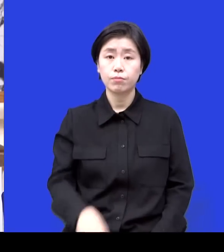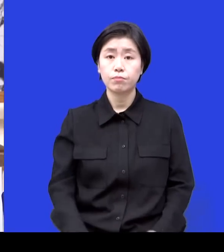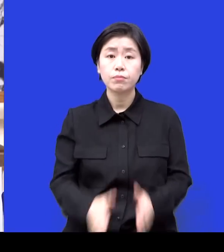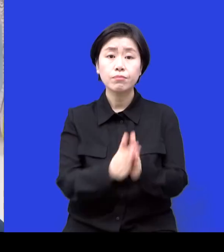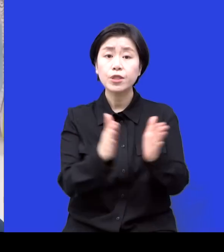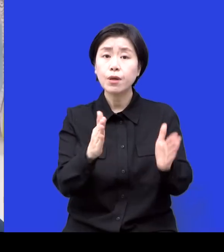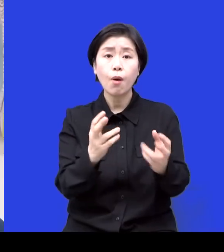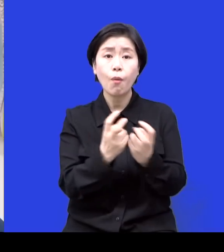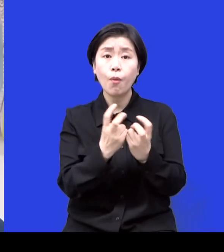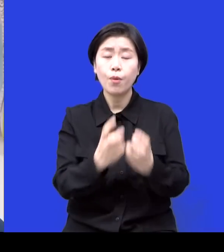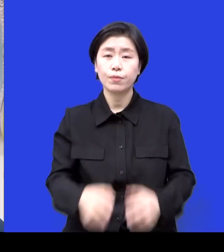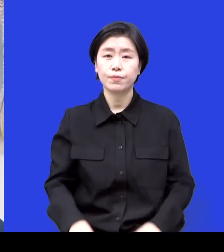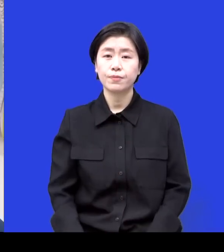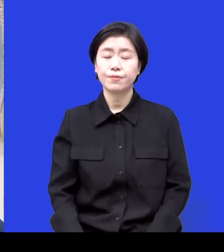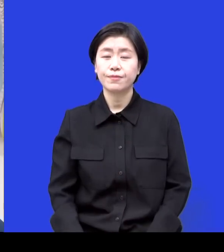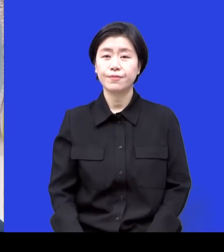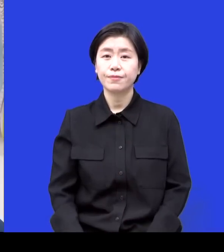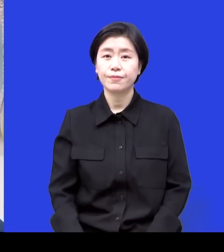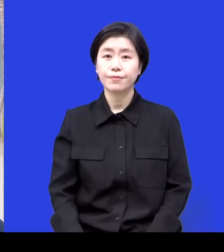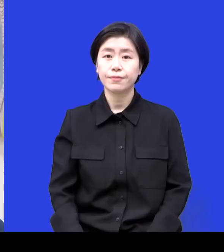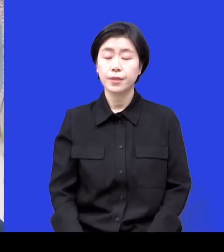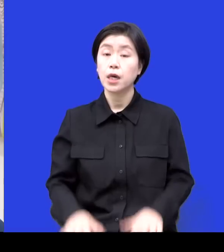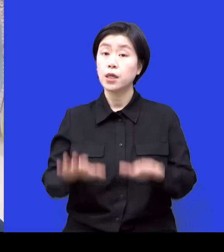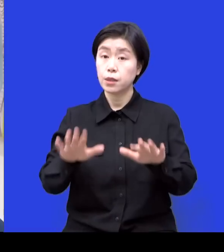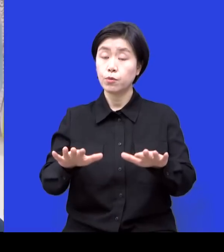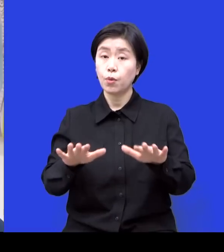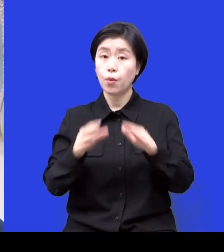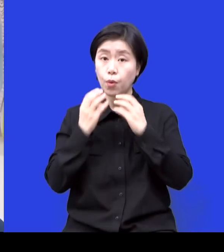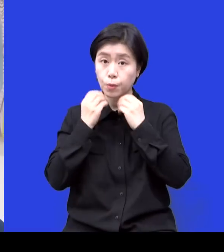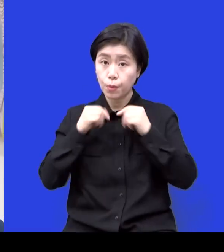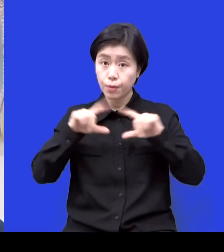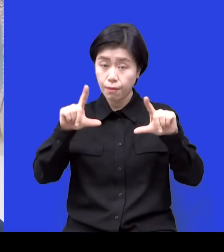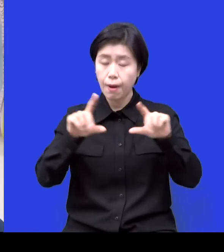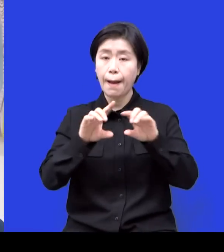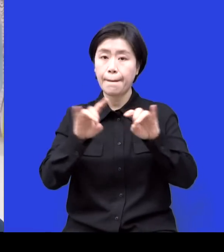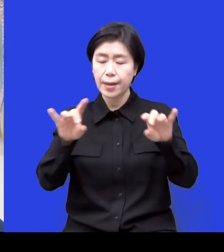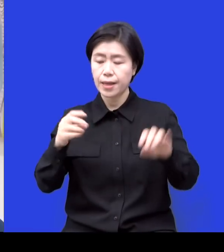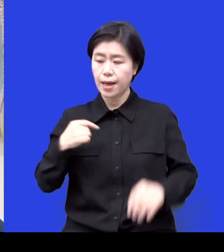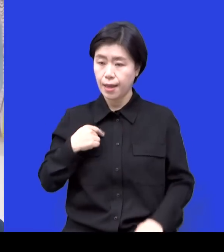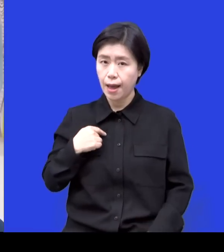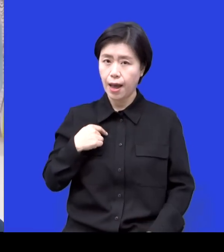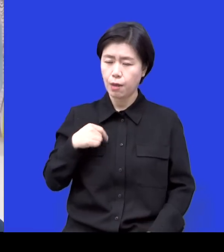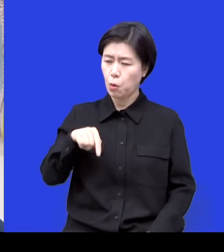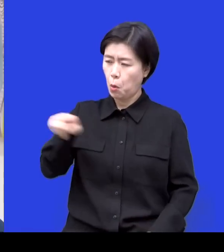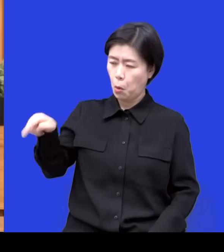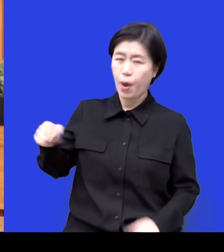아이들을 가르치. 지금도 매주 토요일이면 아이들을 가르치러 저랑 같이 동료들 같이 가거든요.